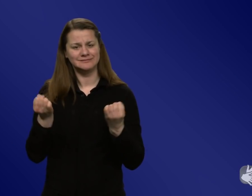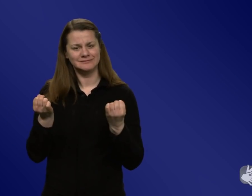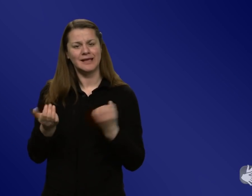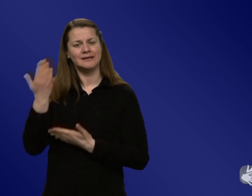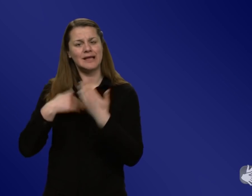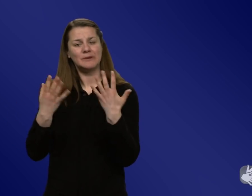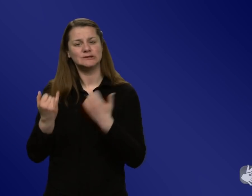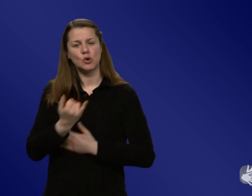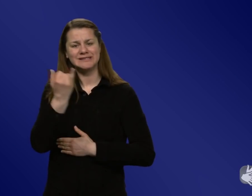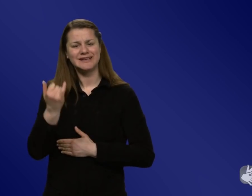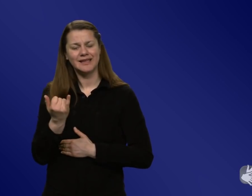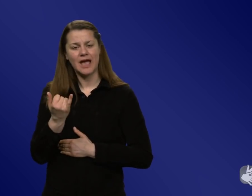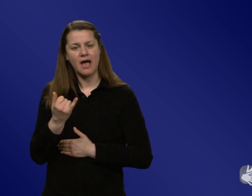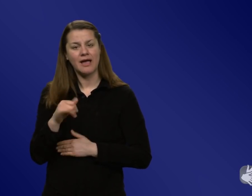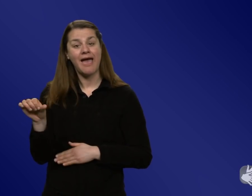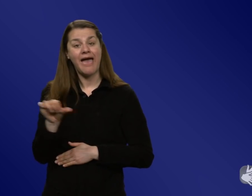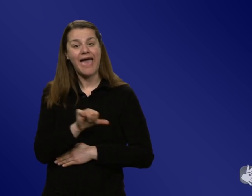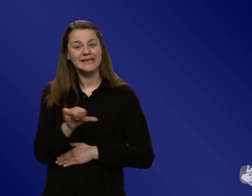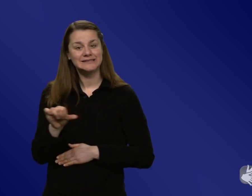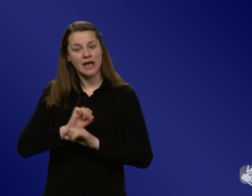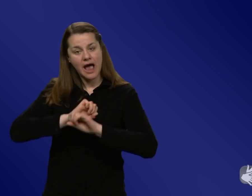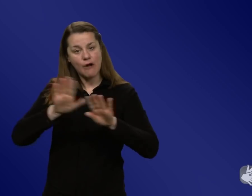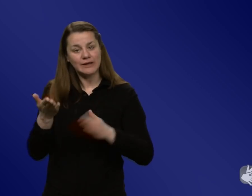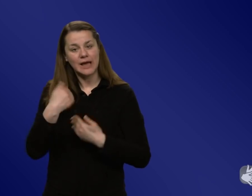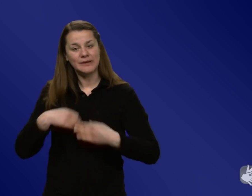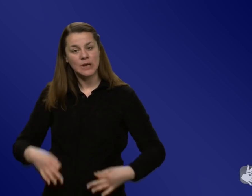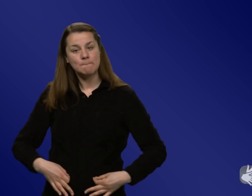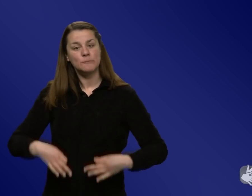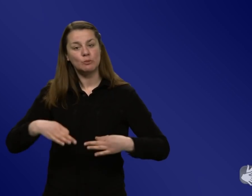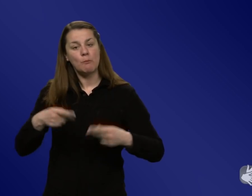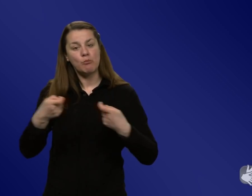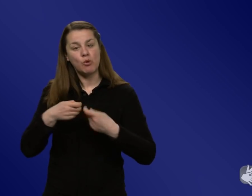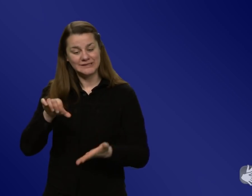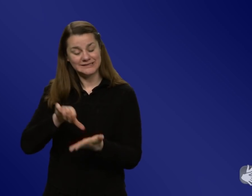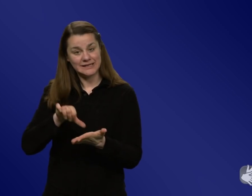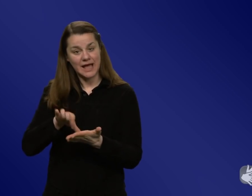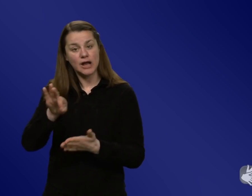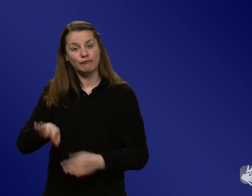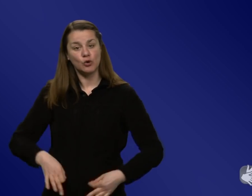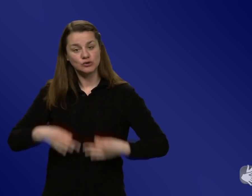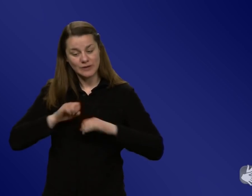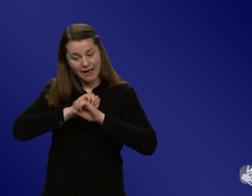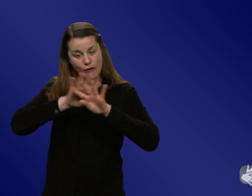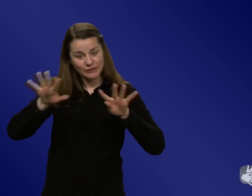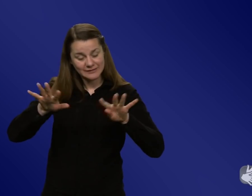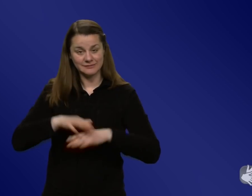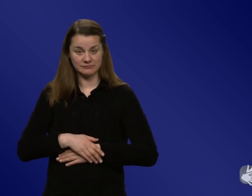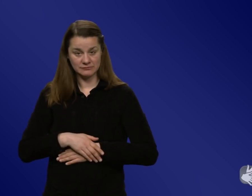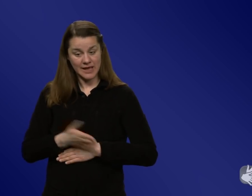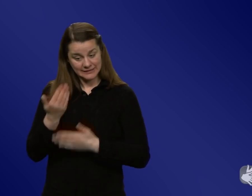von der Bundeszentrale für gesundheitliche Aufklärung. Frau Jenny, Sie haben ja viel mit den Strukturen auch zu tun gehabt in Ihrer Arbeit für das Robert-Koch-Institut.